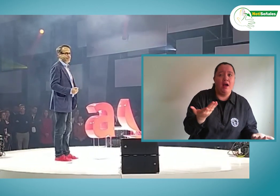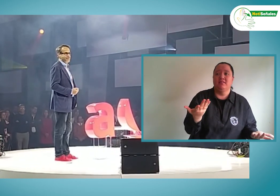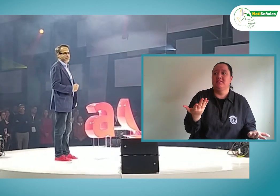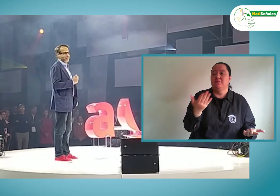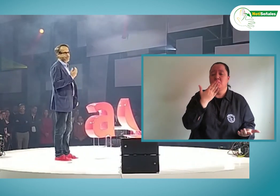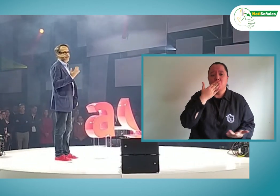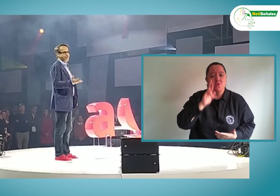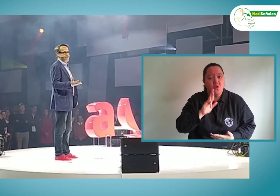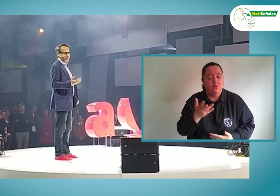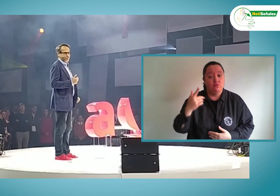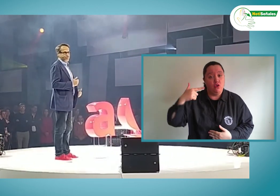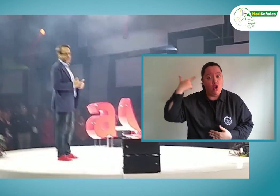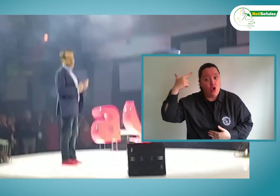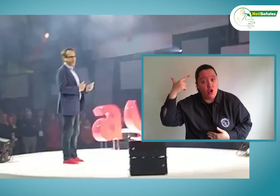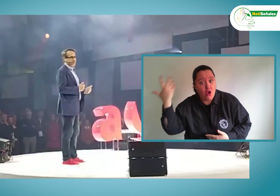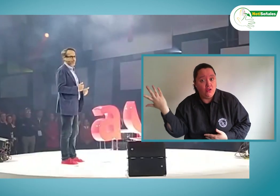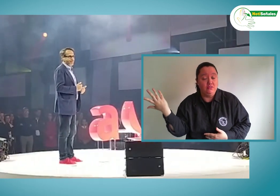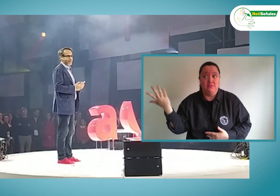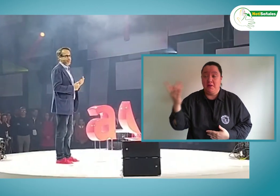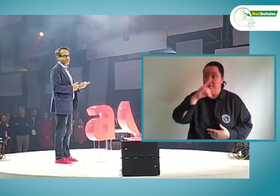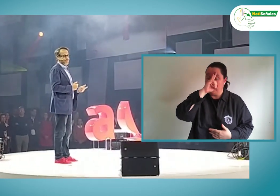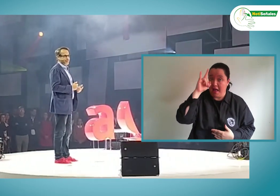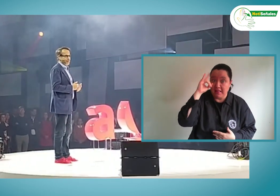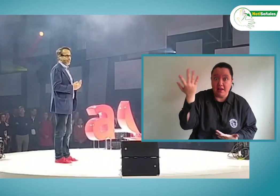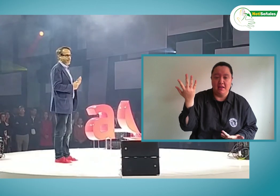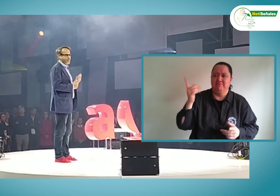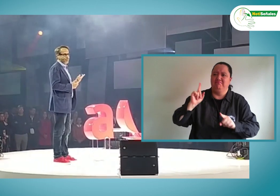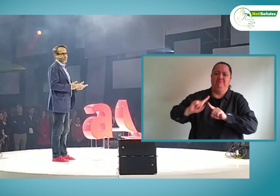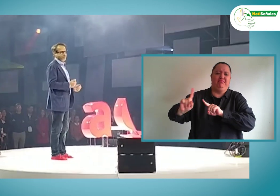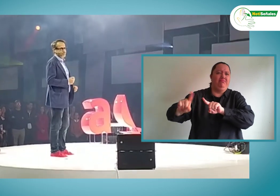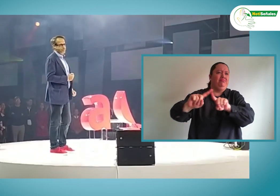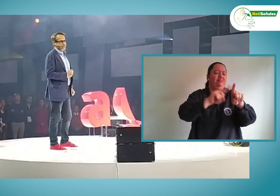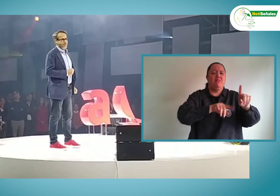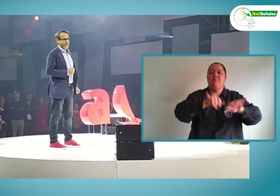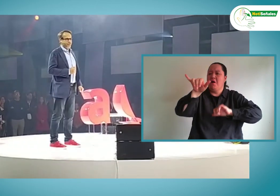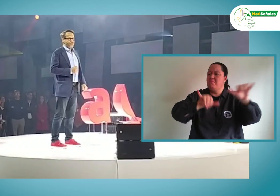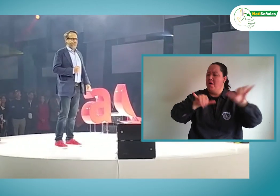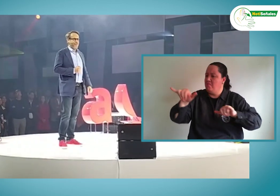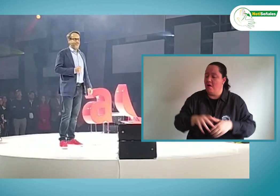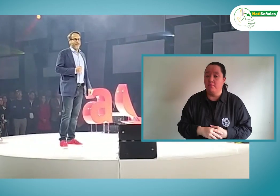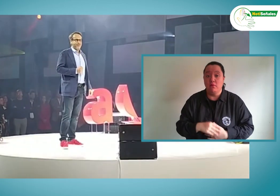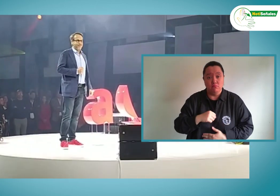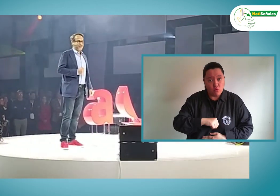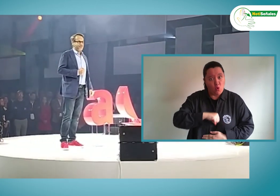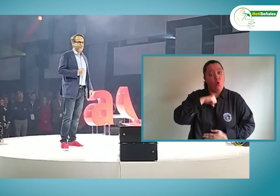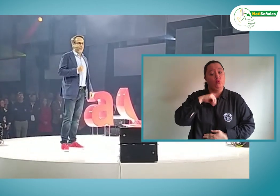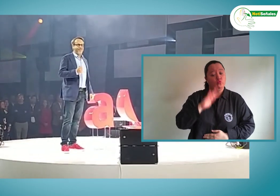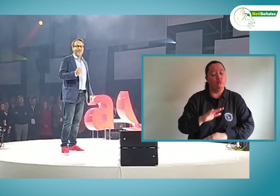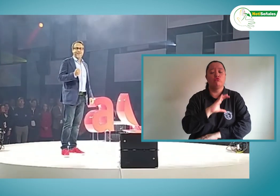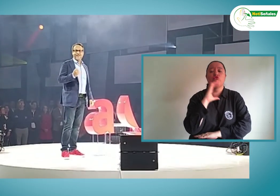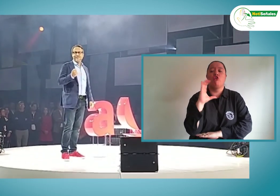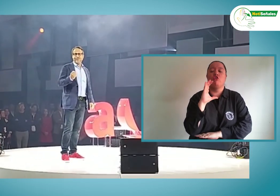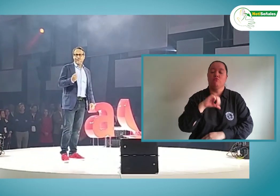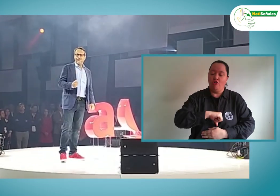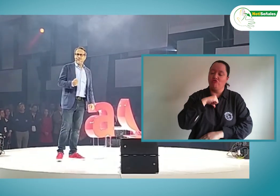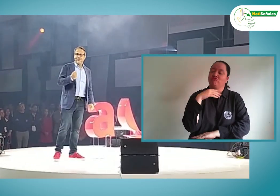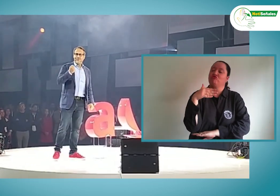a Leticia, a Londres, a Madrid, a Villamón y a los Iarapelas. Una Avianca que te lleva con orgullo